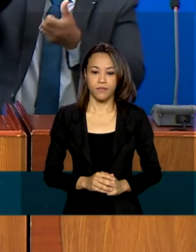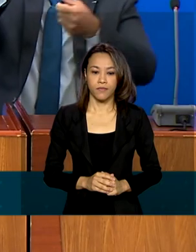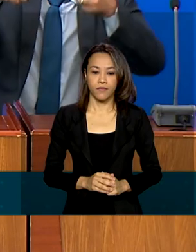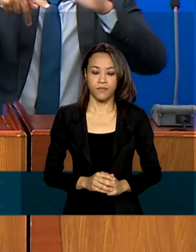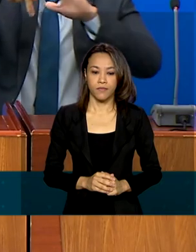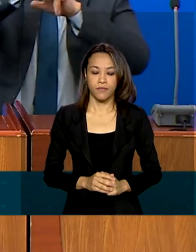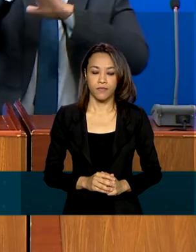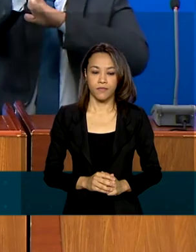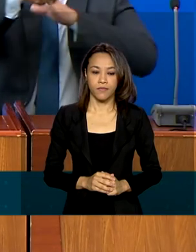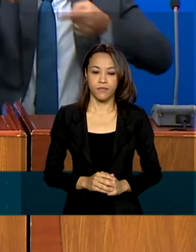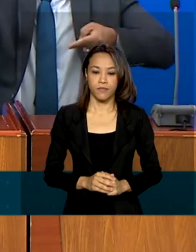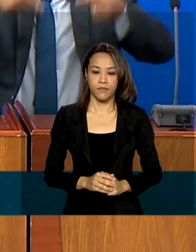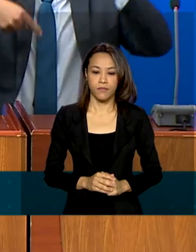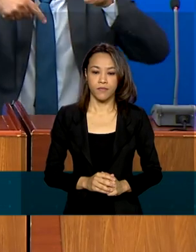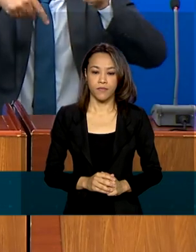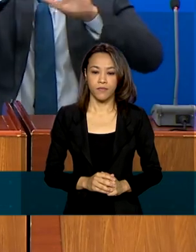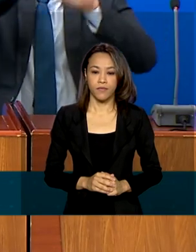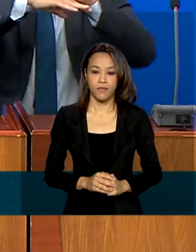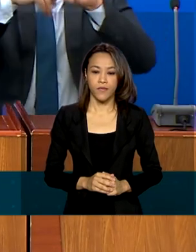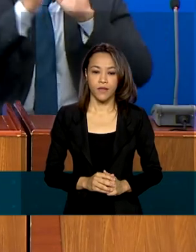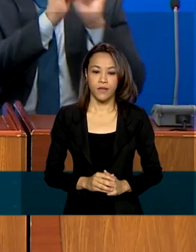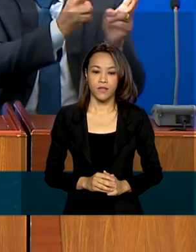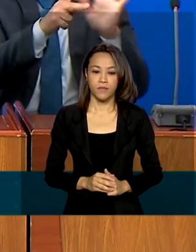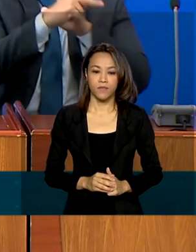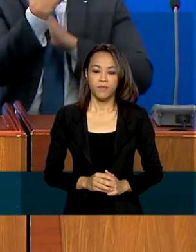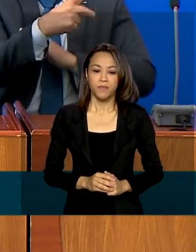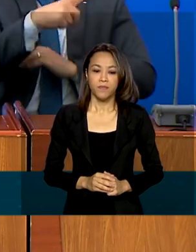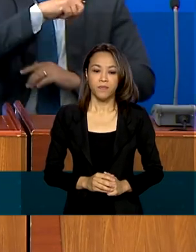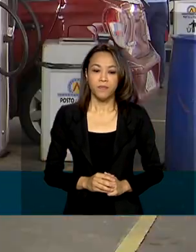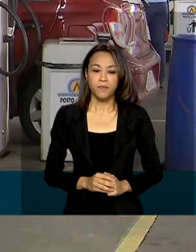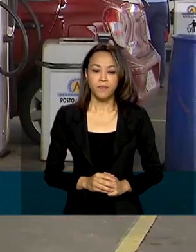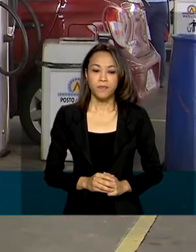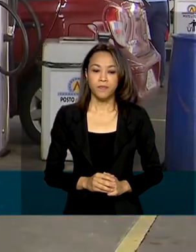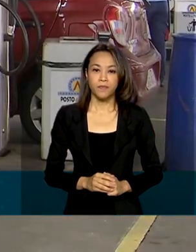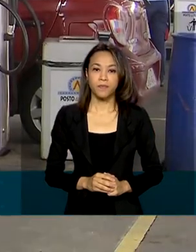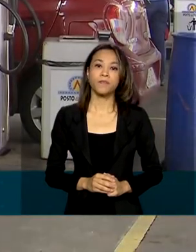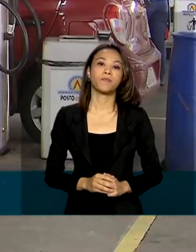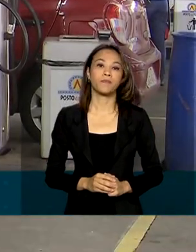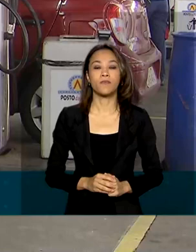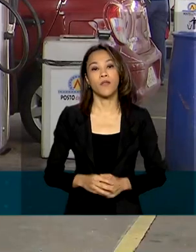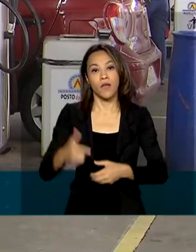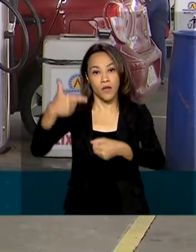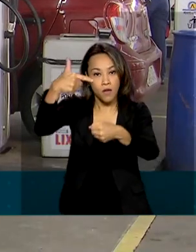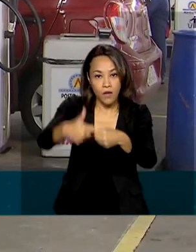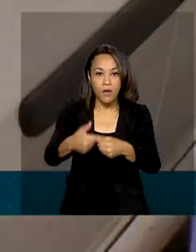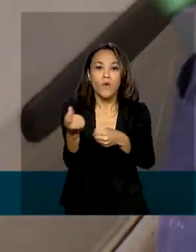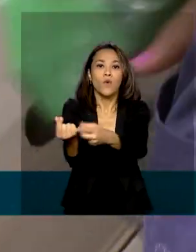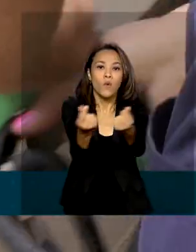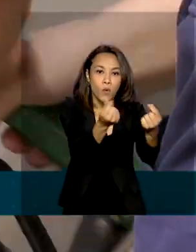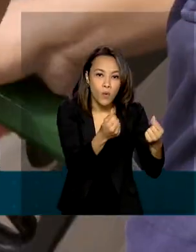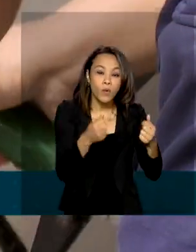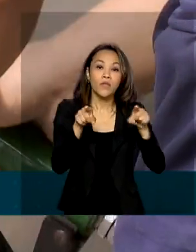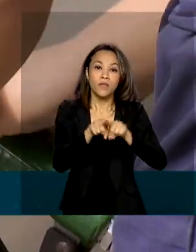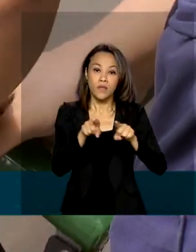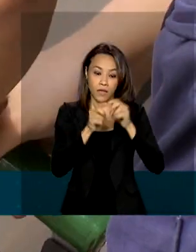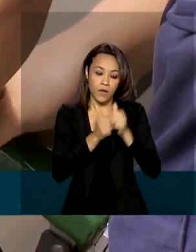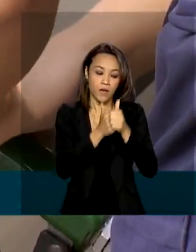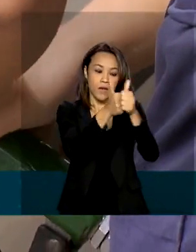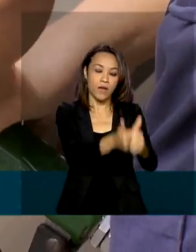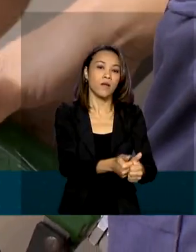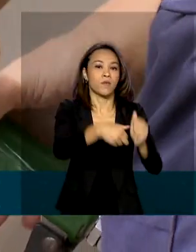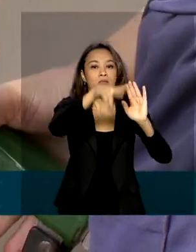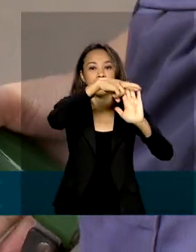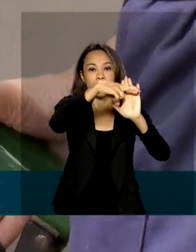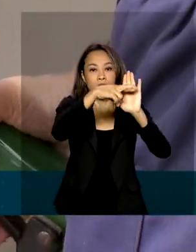políticas próprias e nós a respeitamos. O preço dos combustíveis segue uma cotação que acompanha os valores